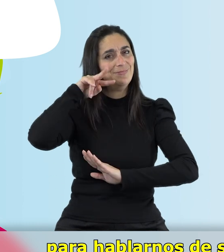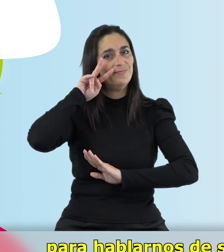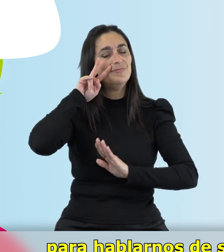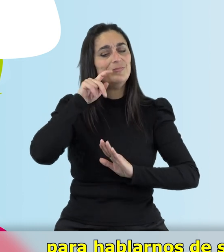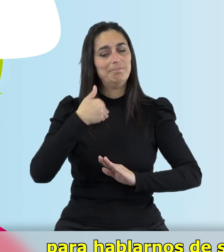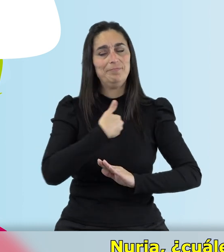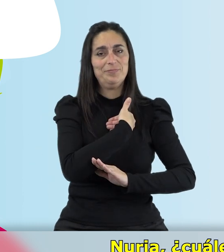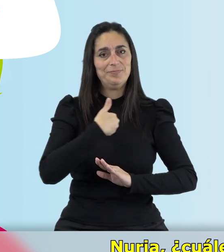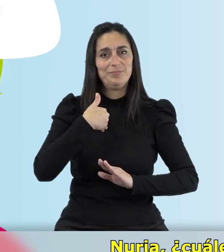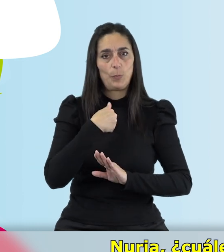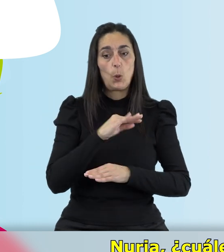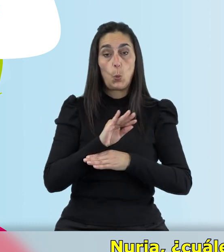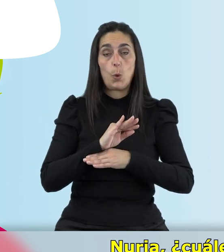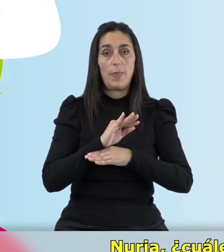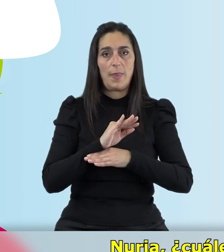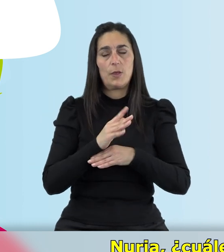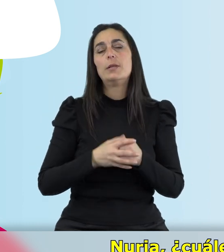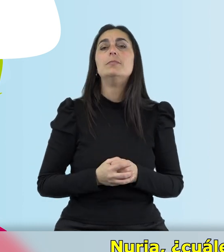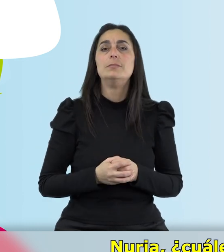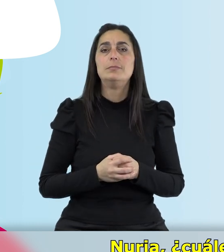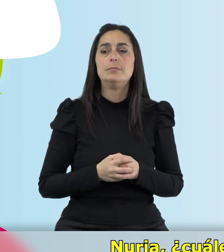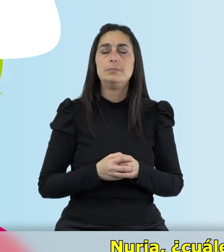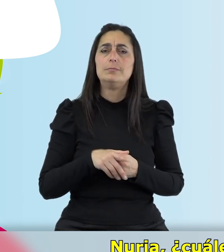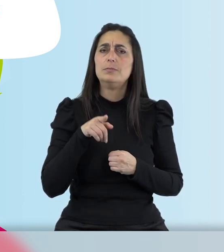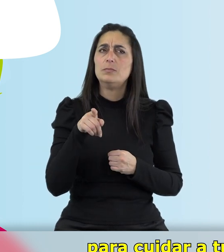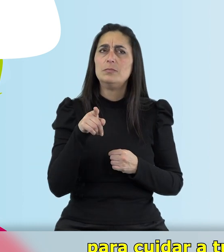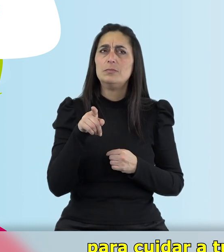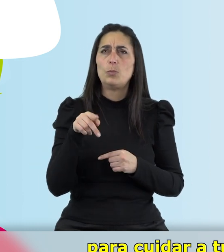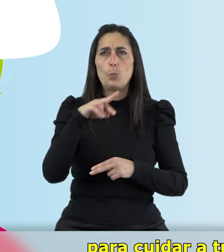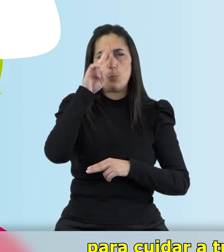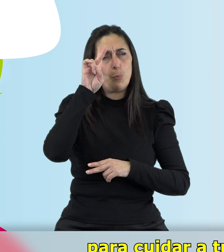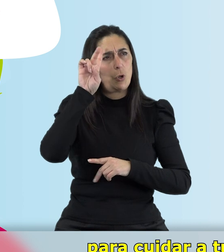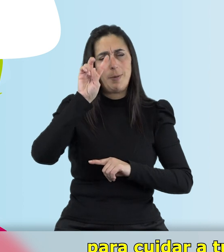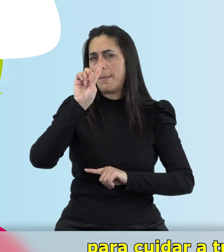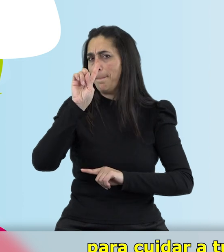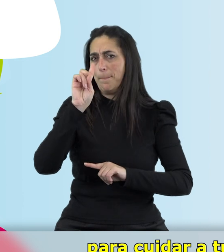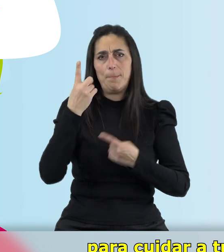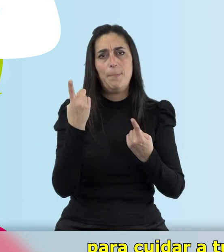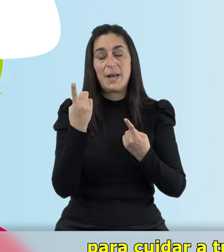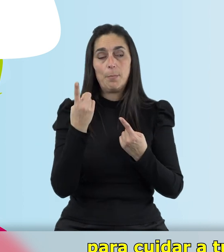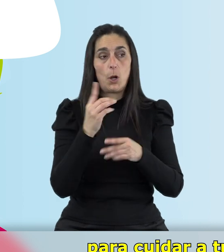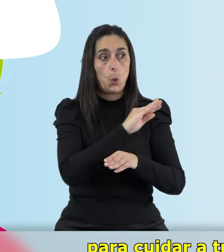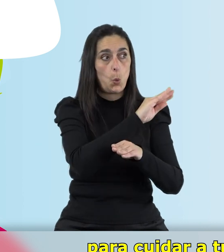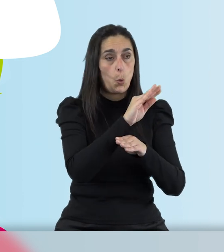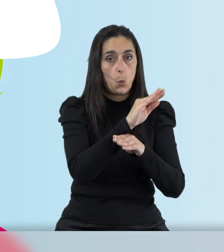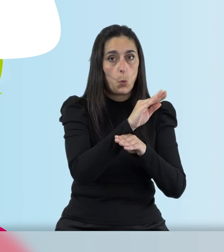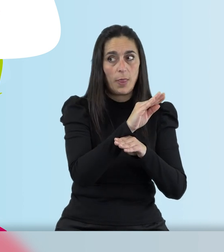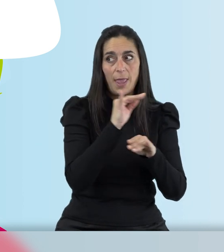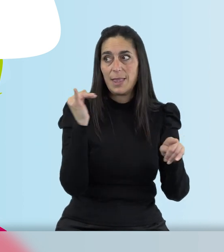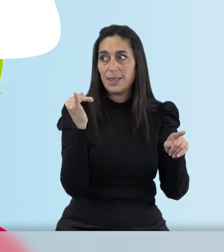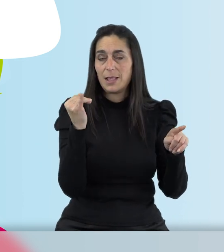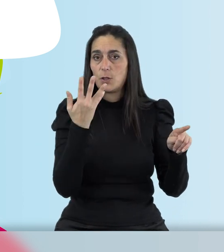como cuidadora. Nuria, ¿cuáles eran tus principales problemas para cuidar a tus padres antes de conocer a Jéssica?